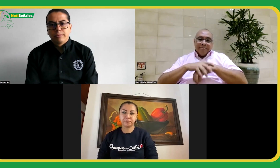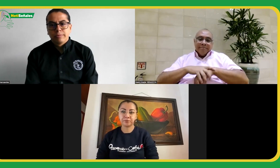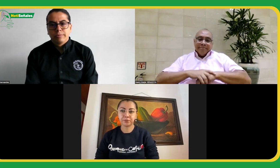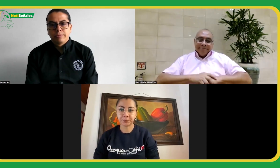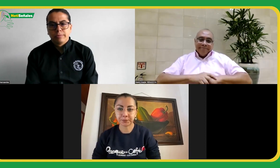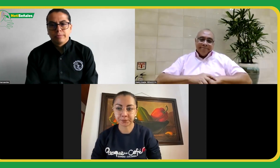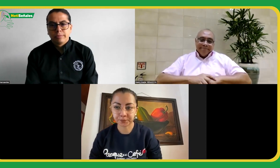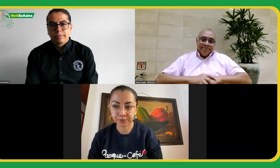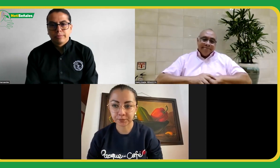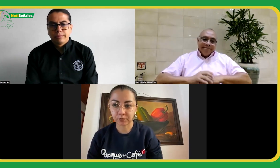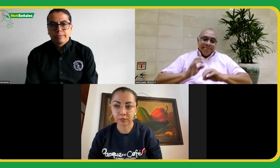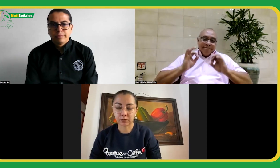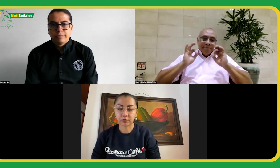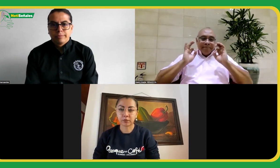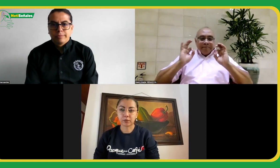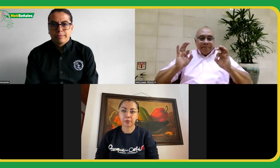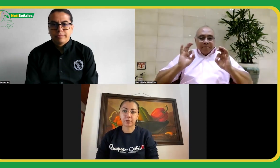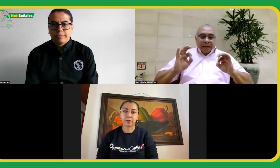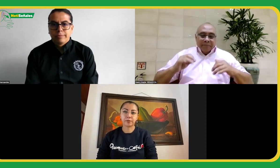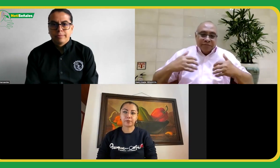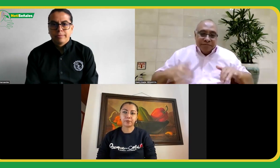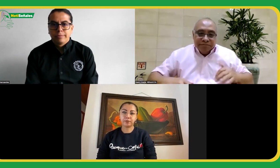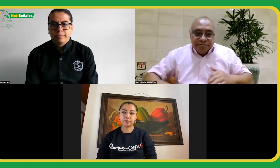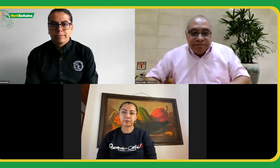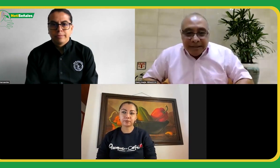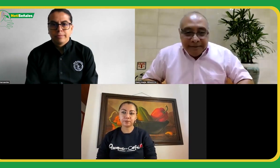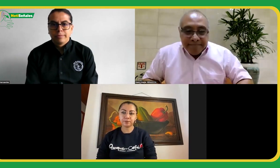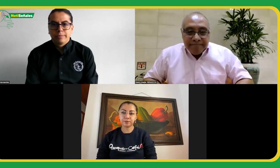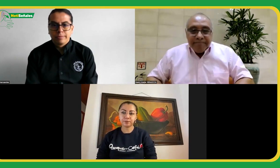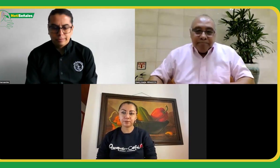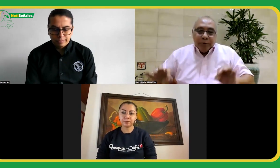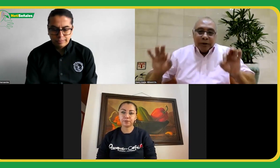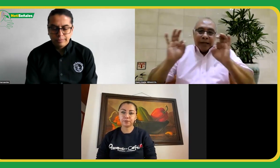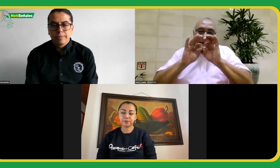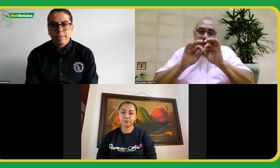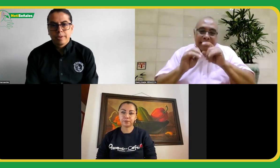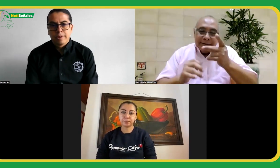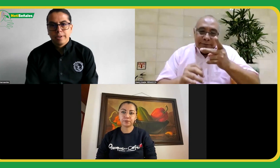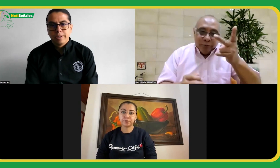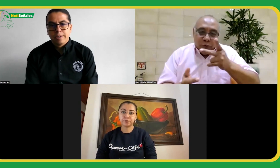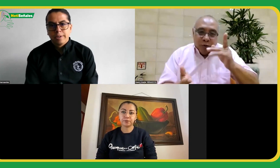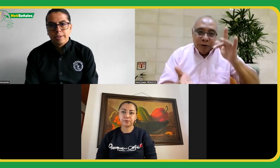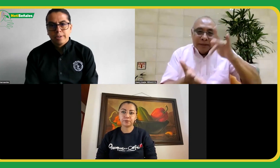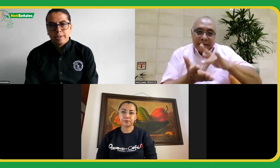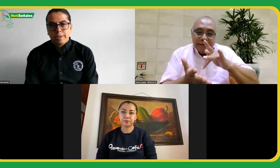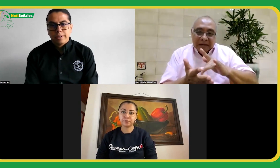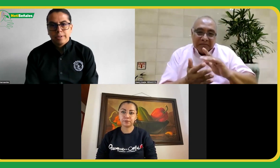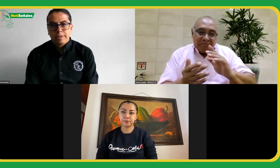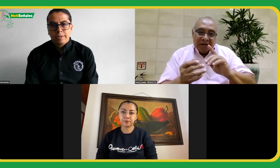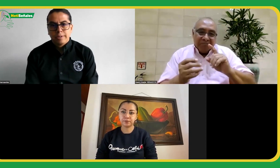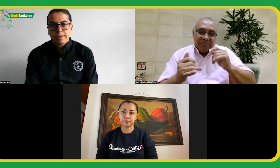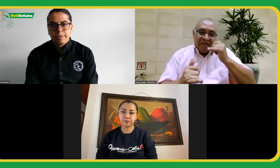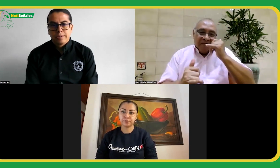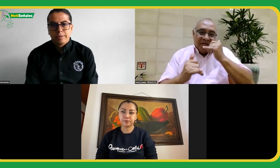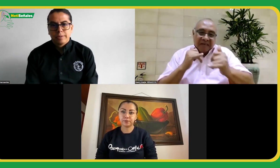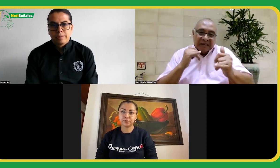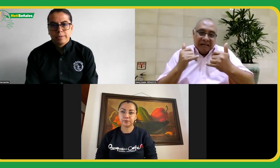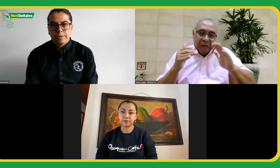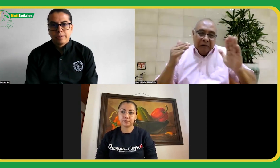perfecto bien uff que importante que hayan participado ustedes dos antes de finalizar